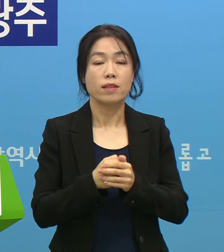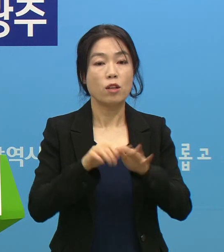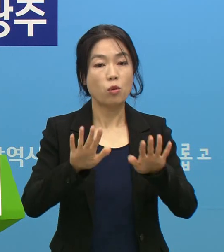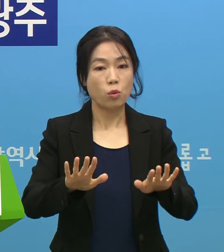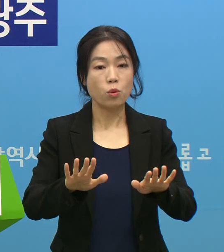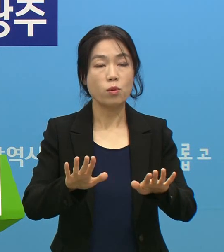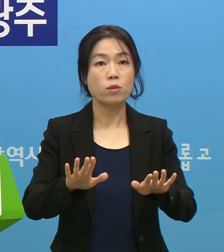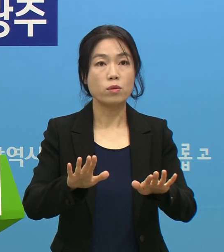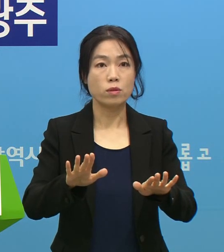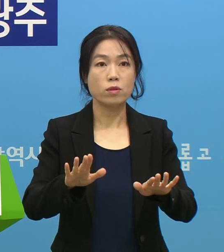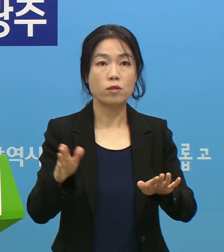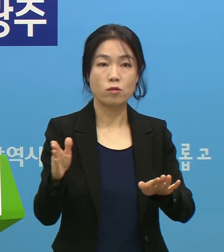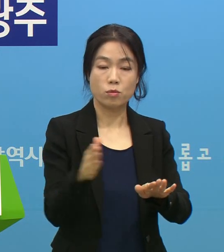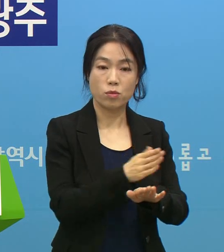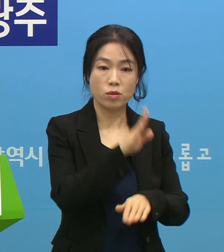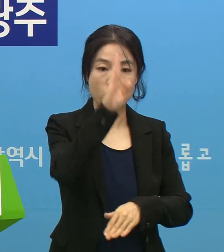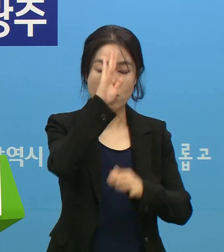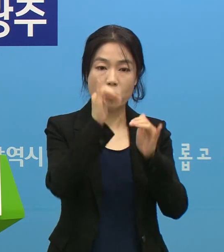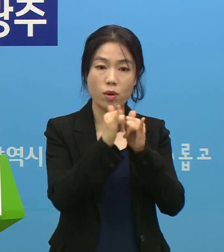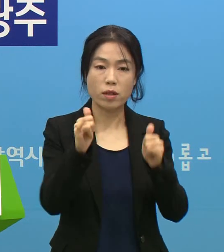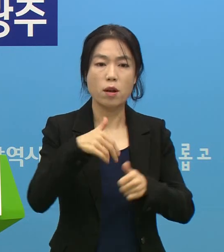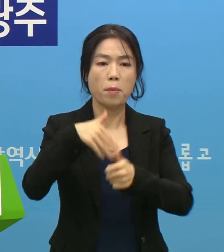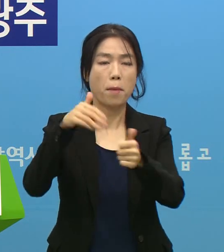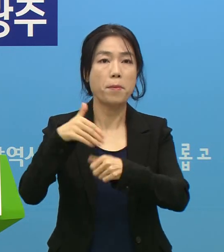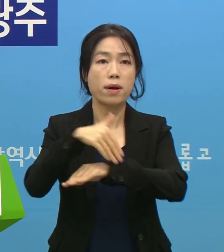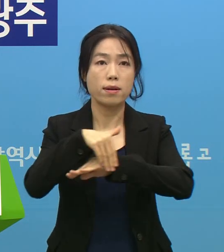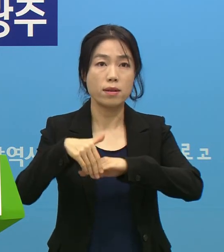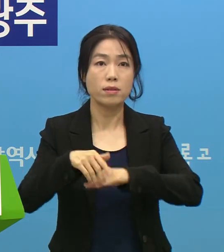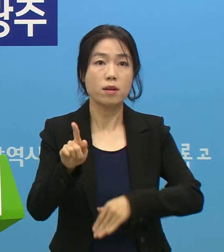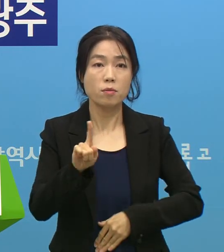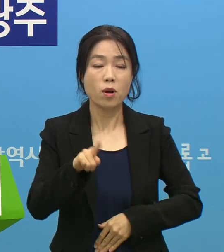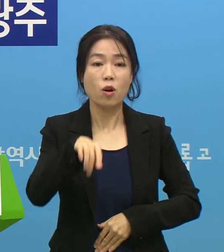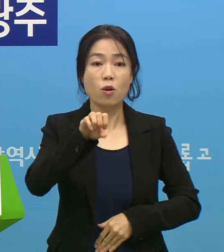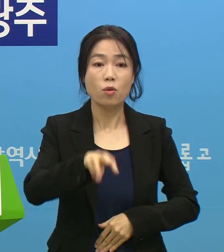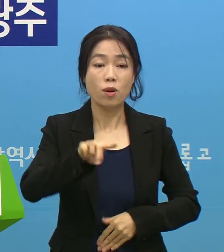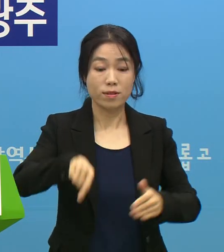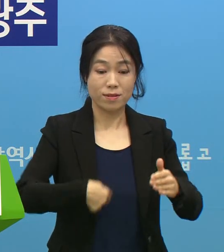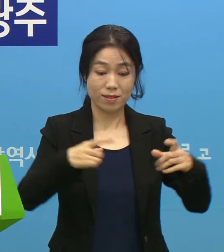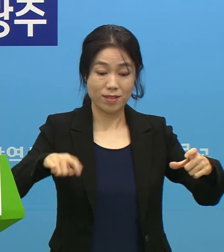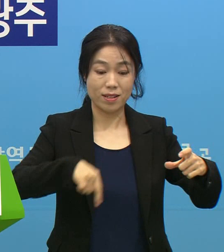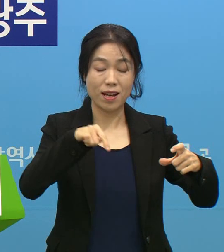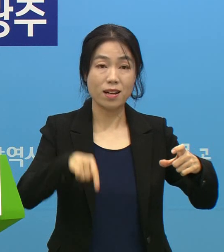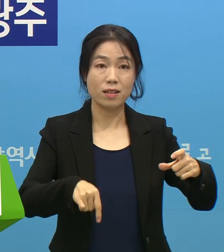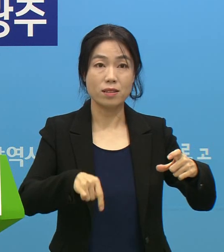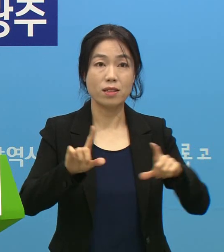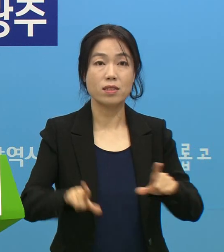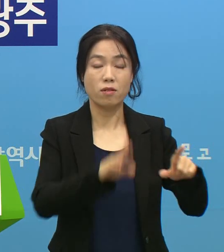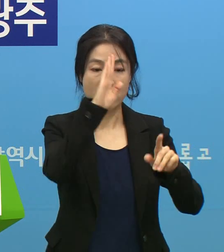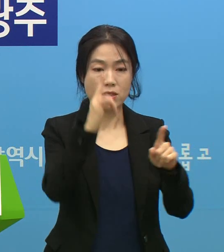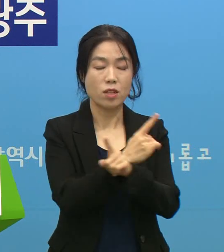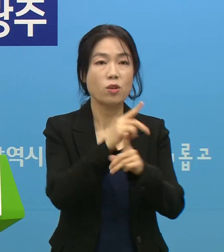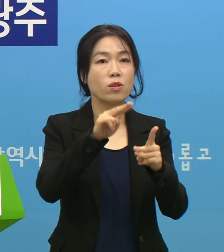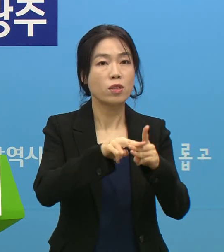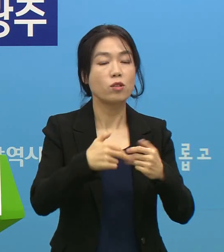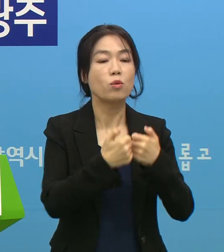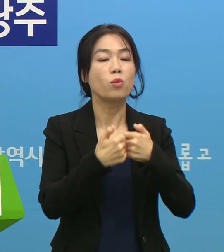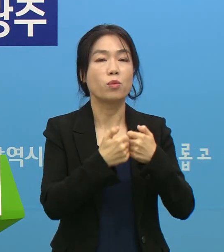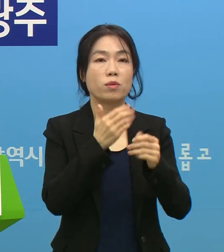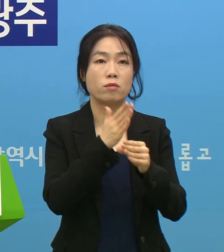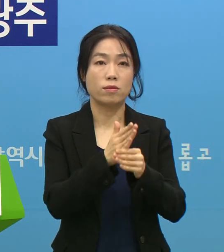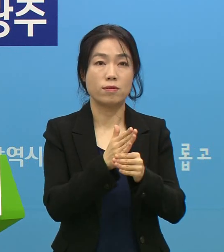오늘부터 추가 환자 후송을 할 예정인데 광주 자체의 생활치료센터도 좀 논의 중에 있다는